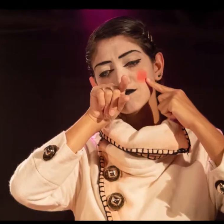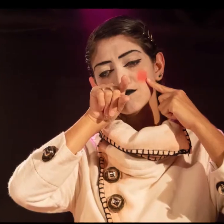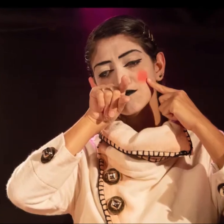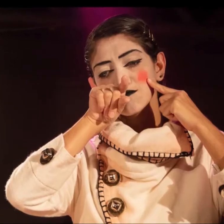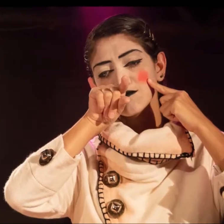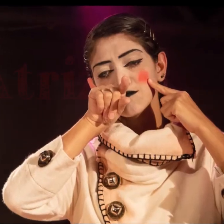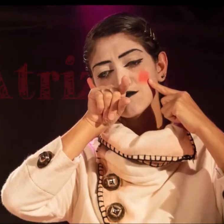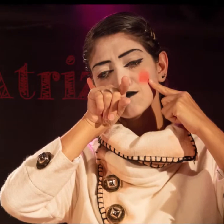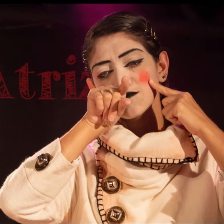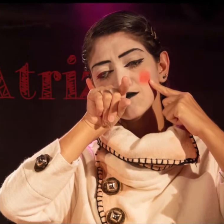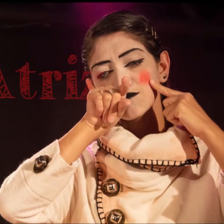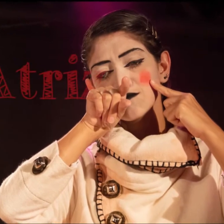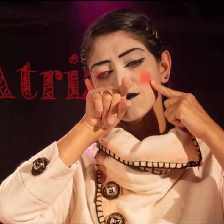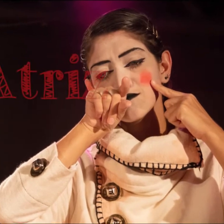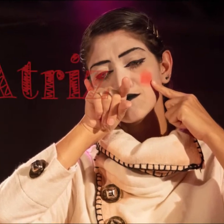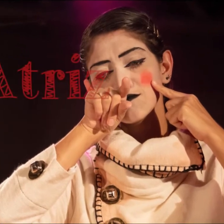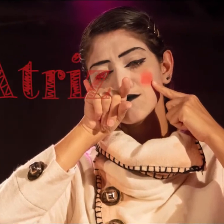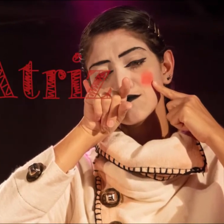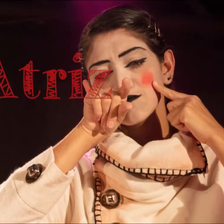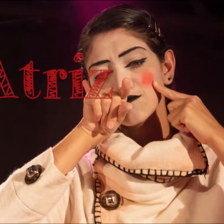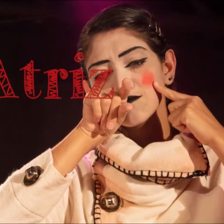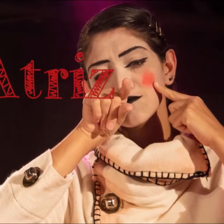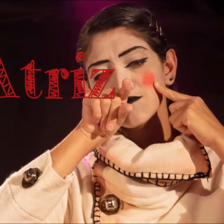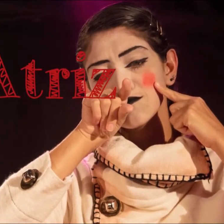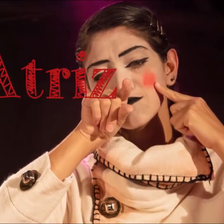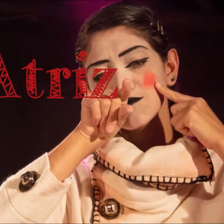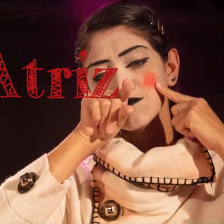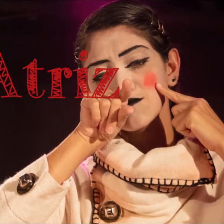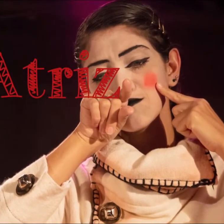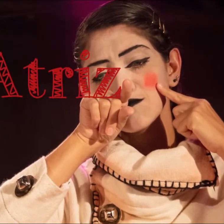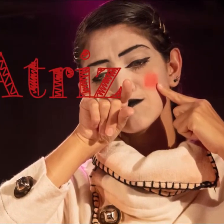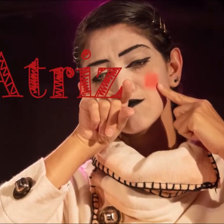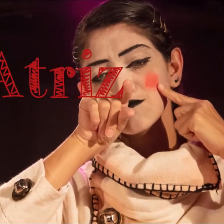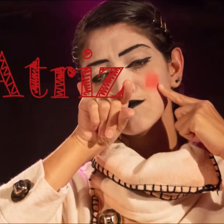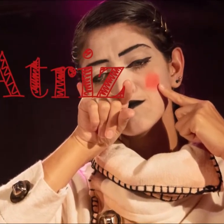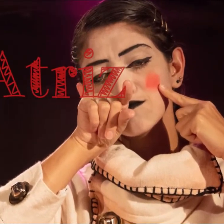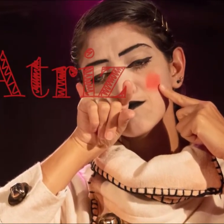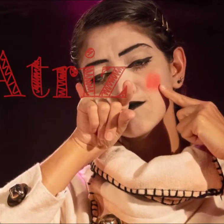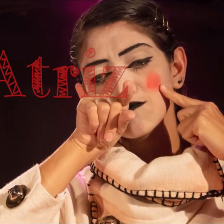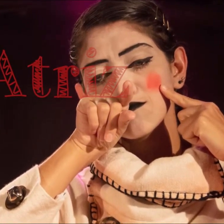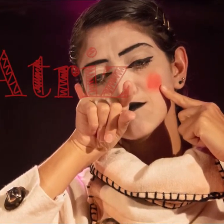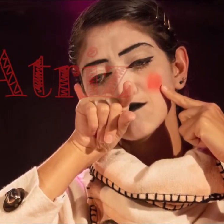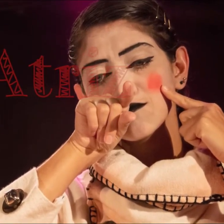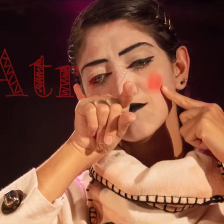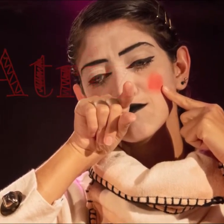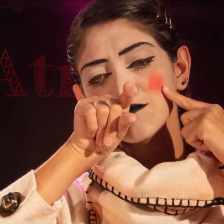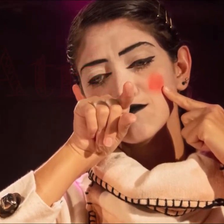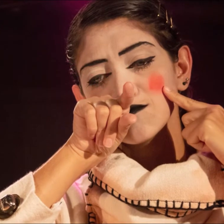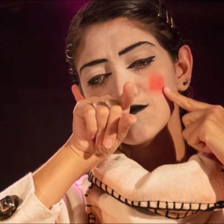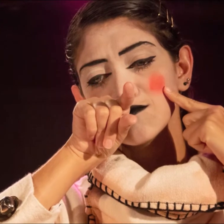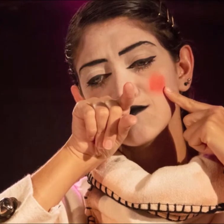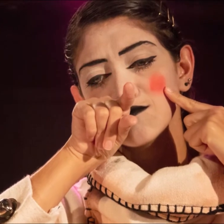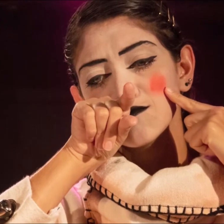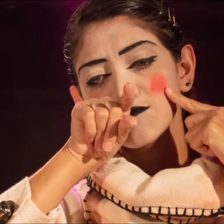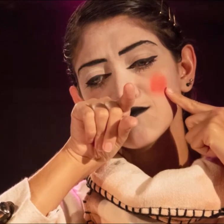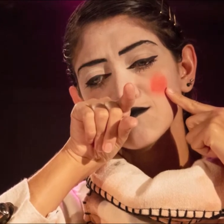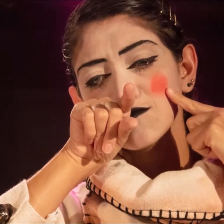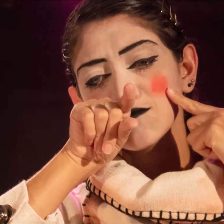usa uma maquiagem branca no rosto, com as bochechas vermelhas e sobrancelhas e boca preta. Está vestida com uma